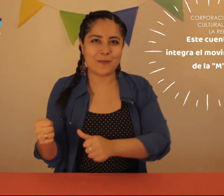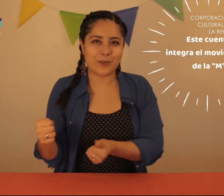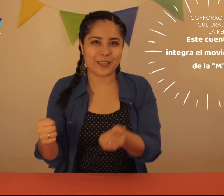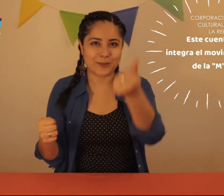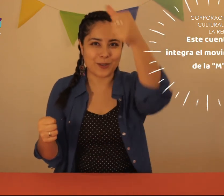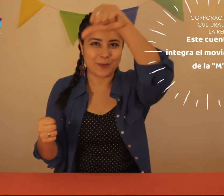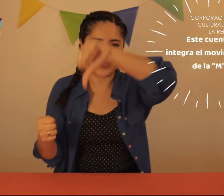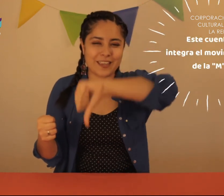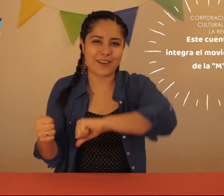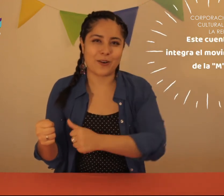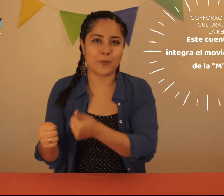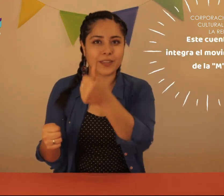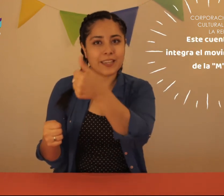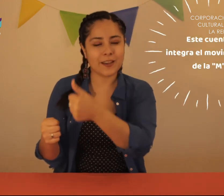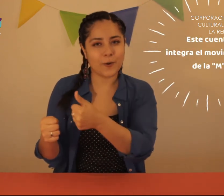la montaña Subió la montaña Bajó la montaña Y llegó